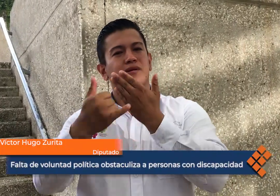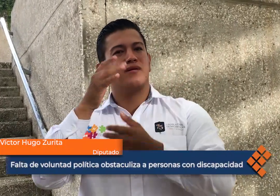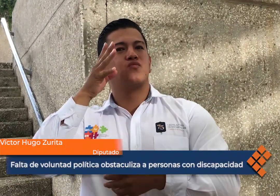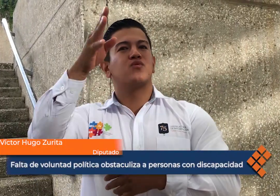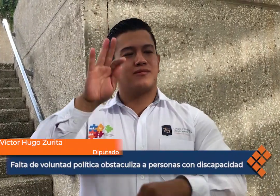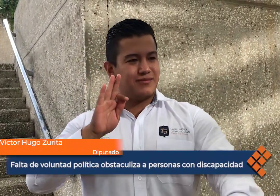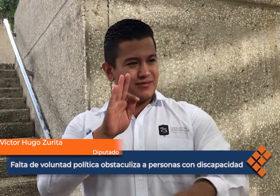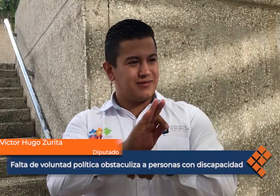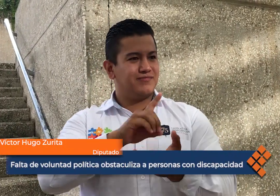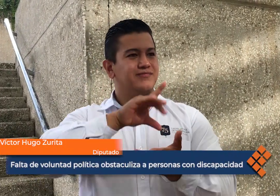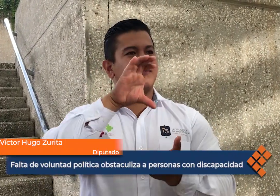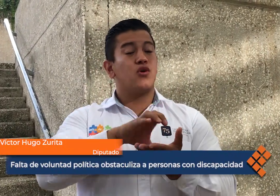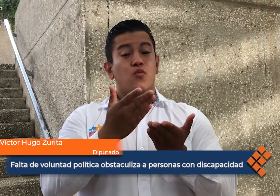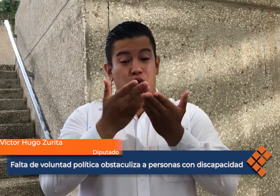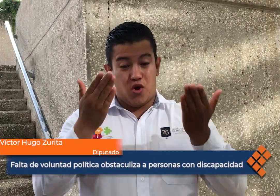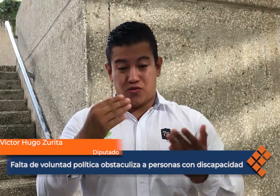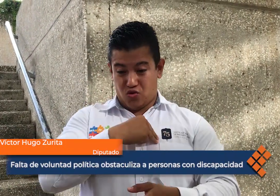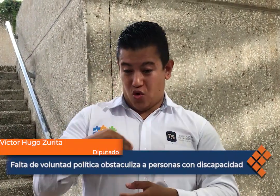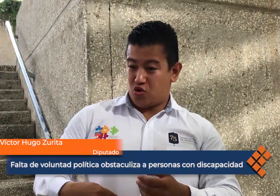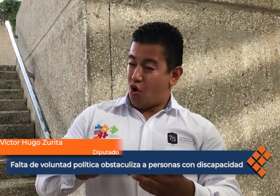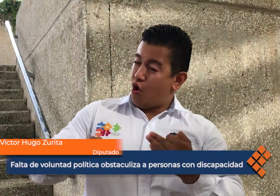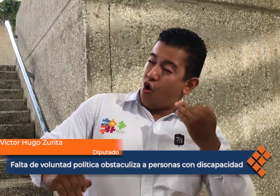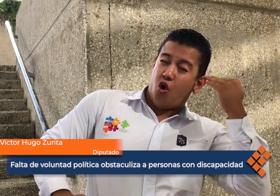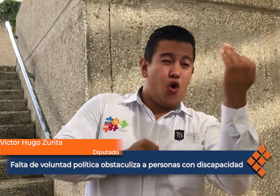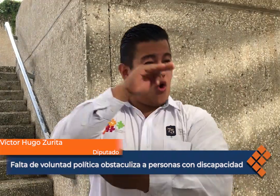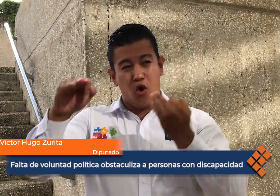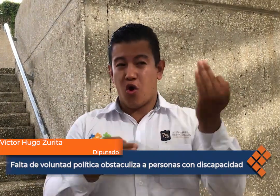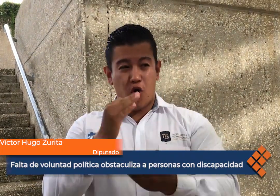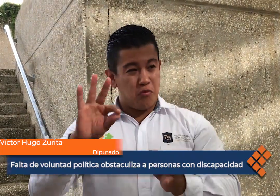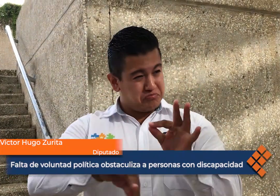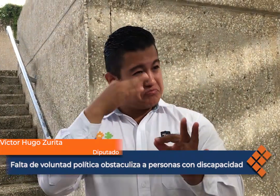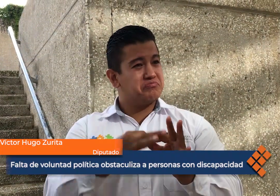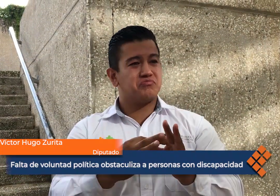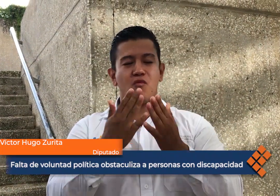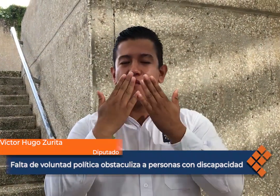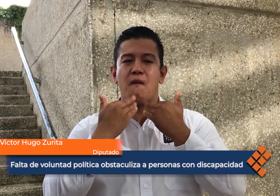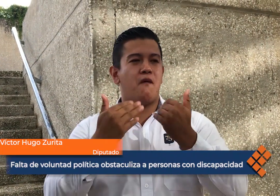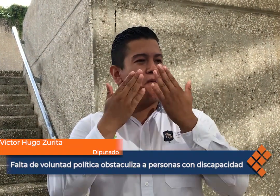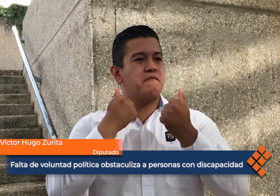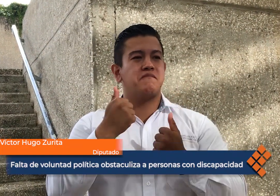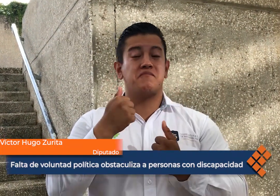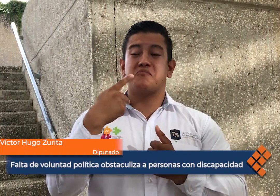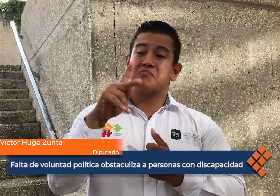cuentan con algún instituto de la discapacidad, hay algunos otros estados donde son ciudades más